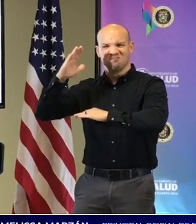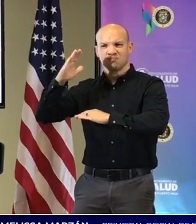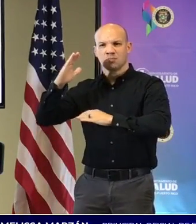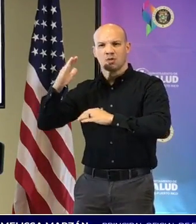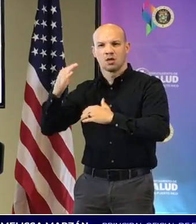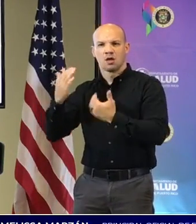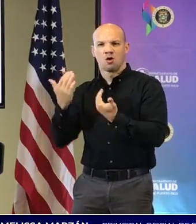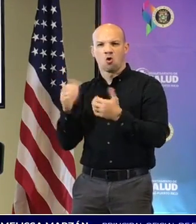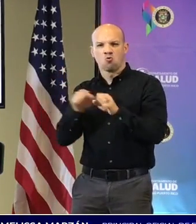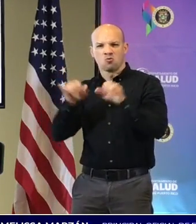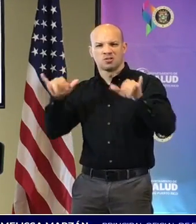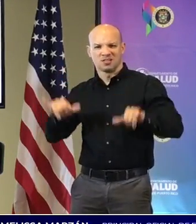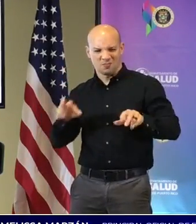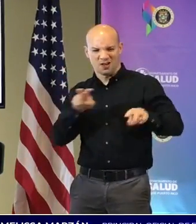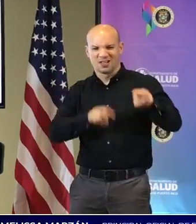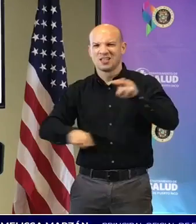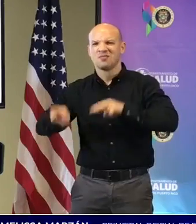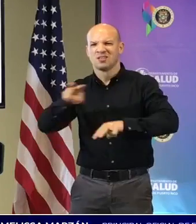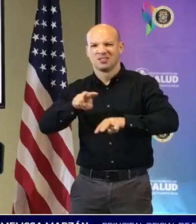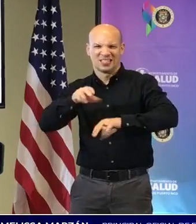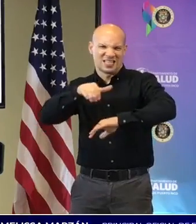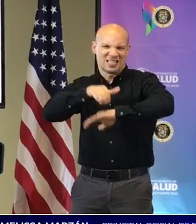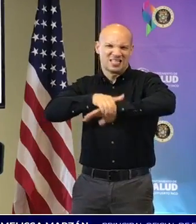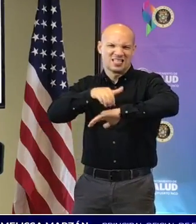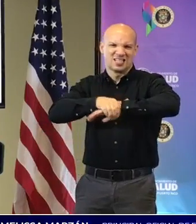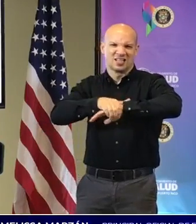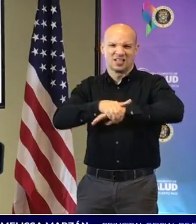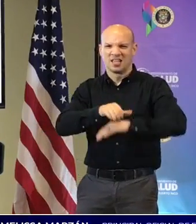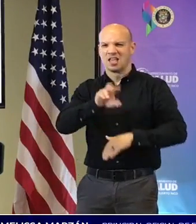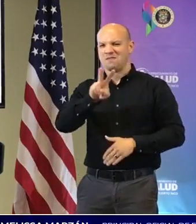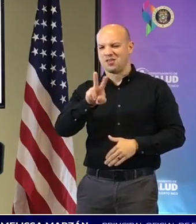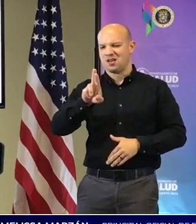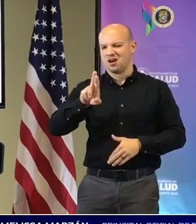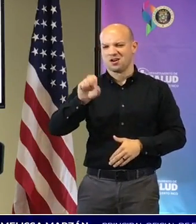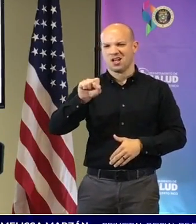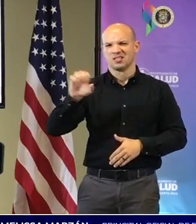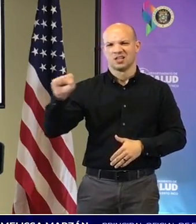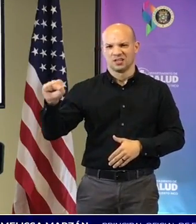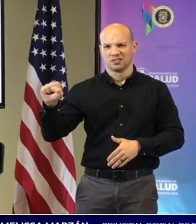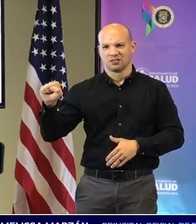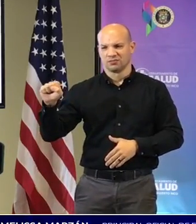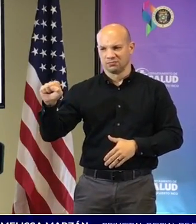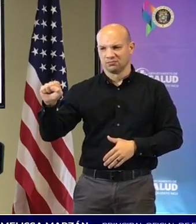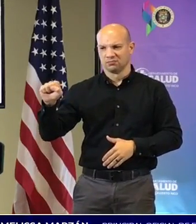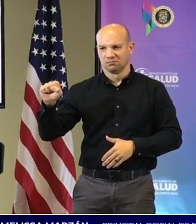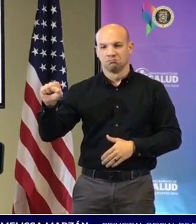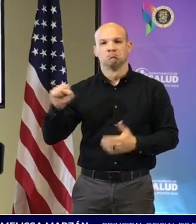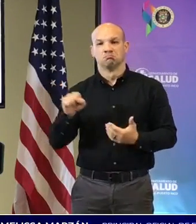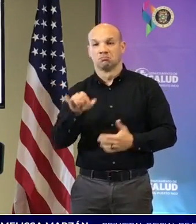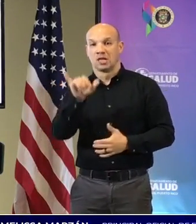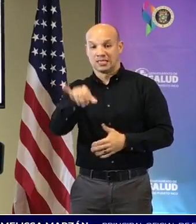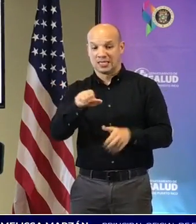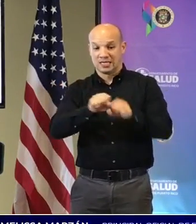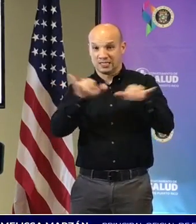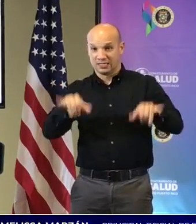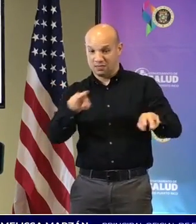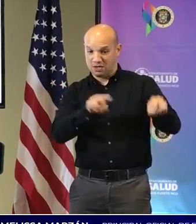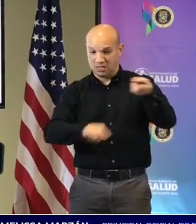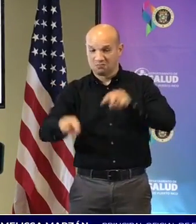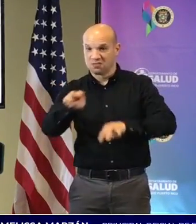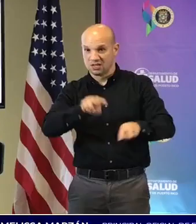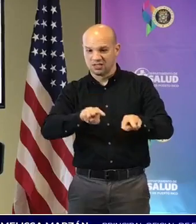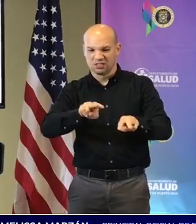vigilancia que se le conoce por sus siglas en inglés el VIAR-FCS y ese sistema de vigilancia va a